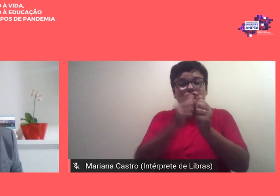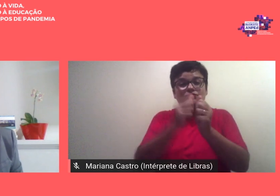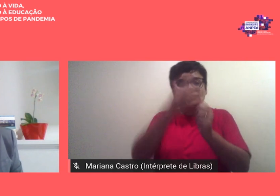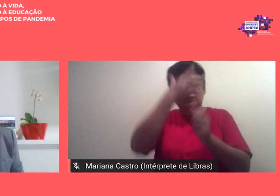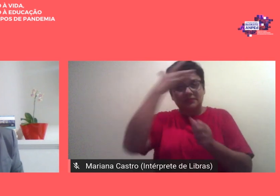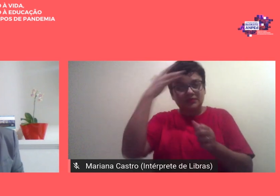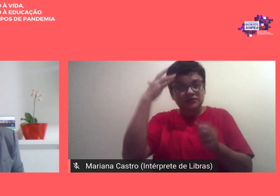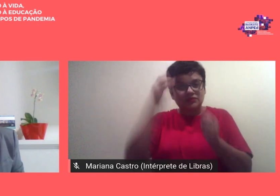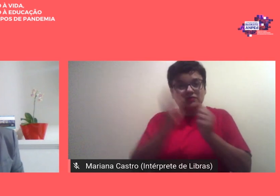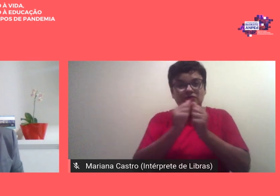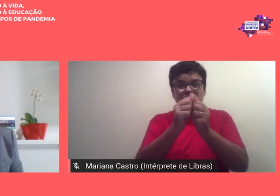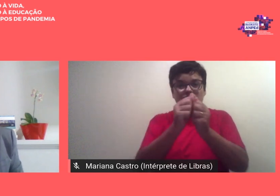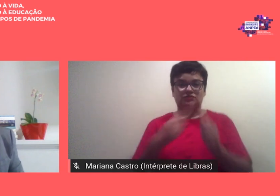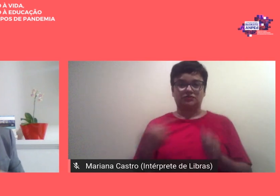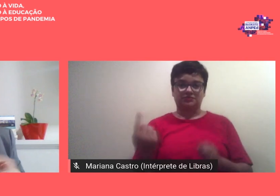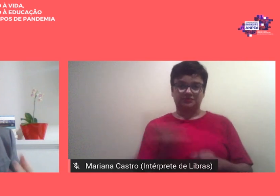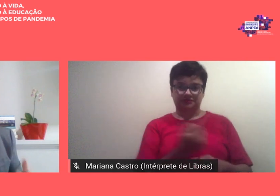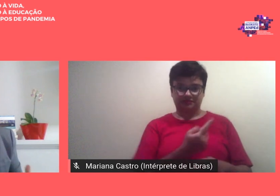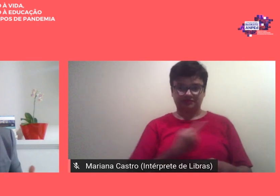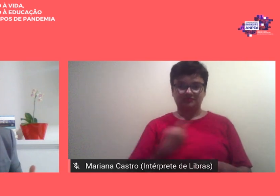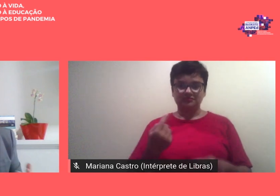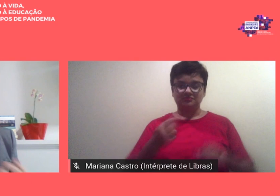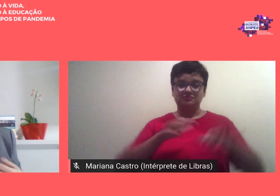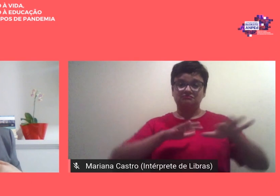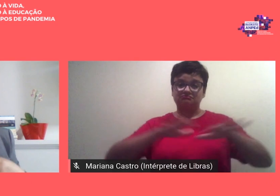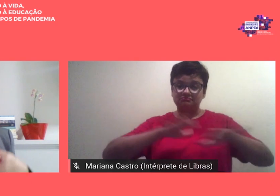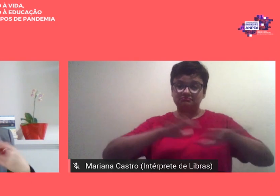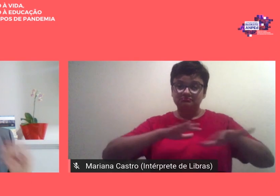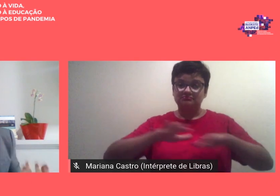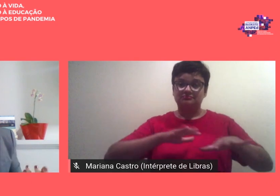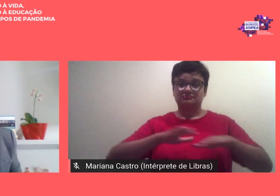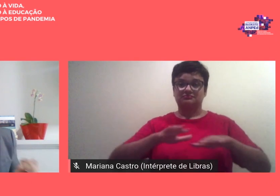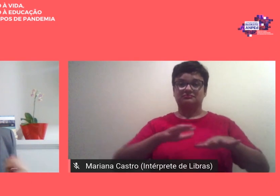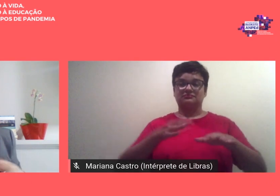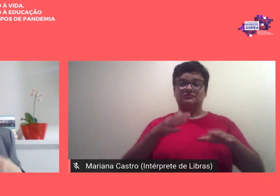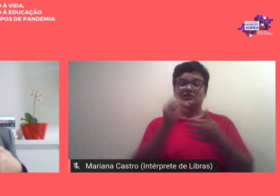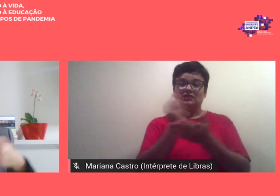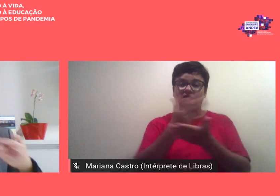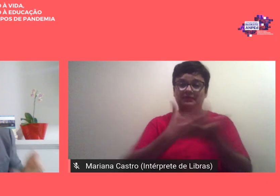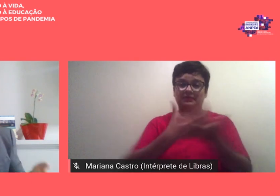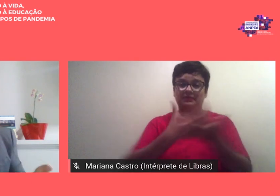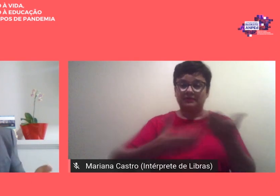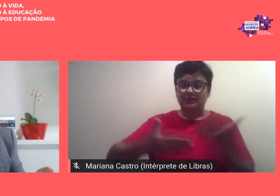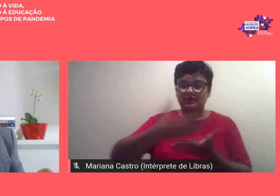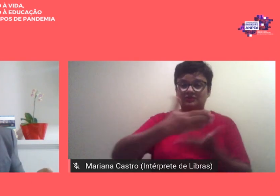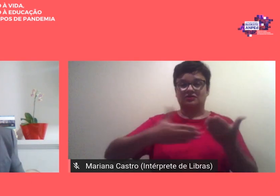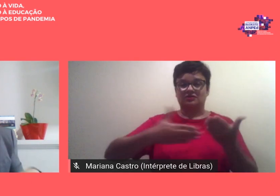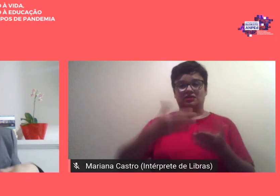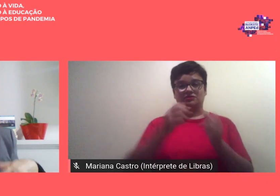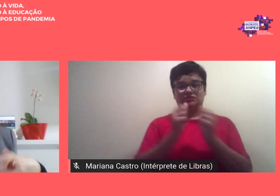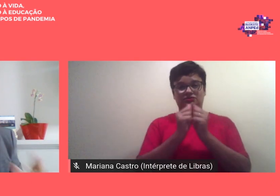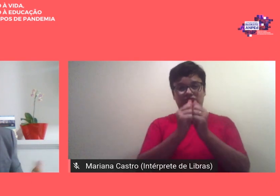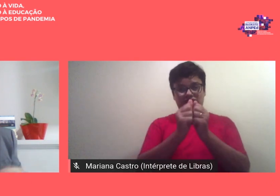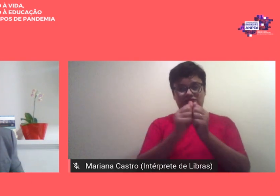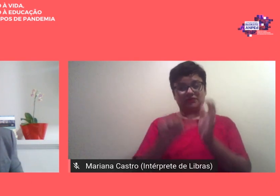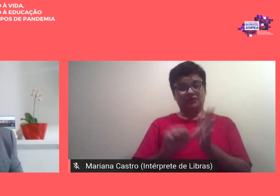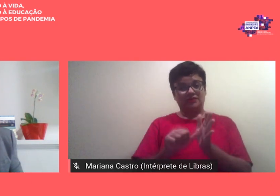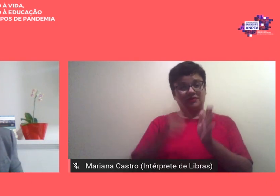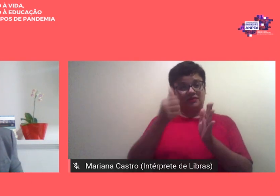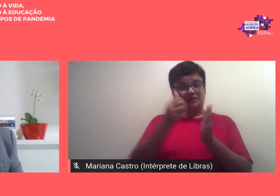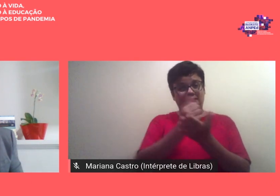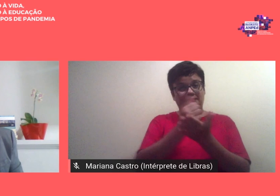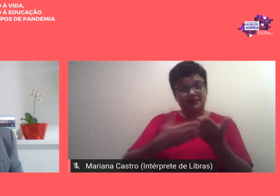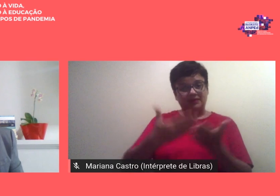nesse movimento partilhado como eu disse no meu primeiro aspecto a partilha da